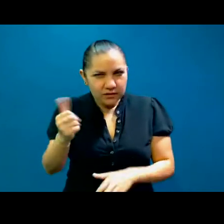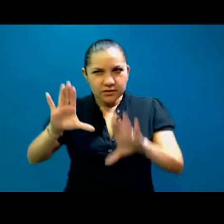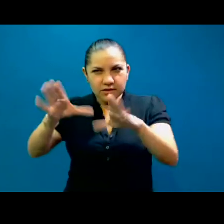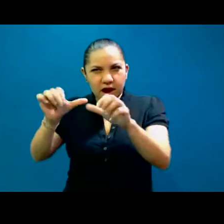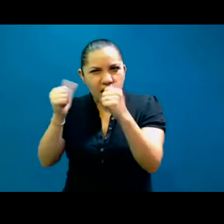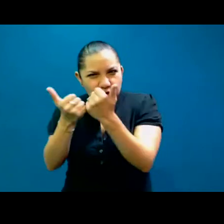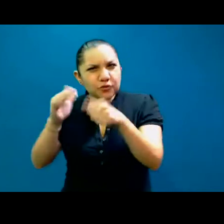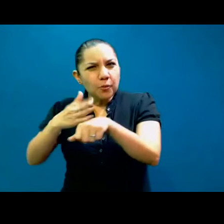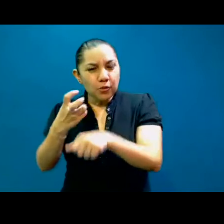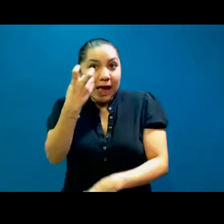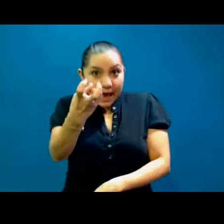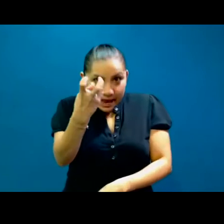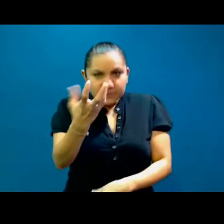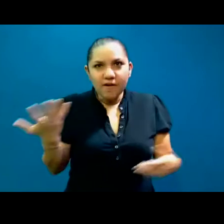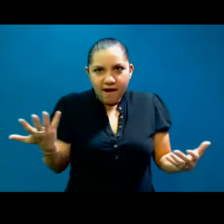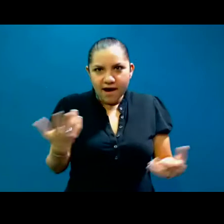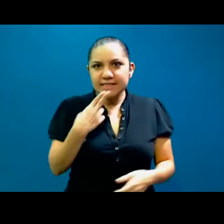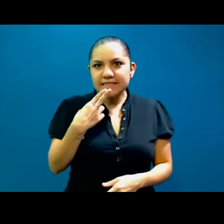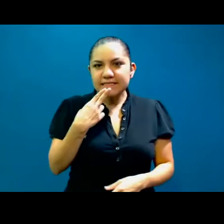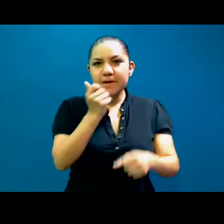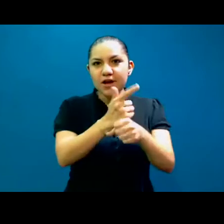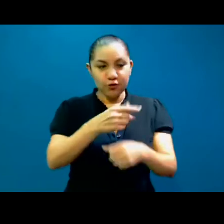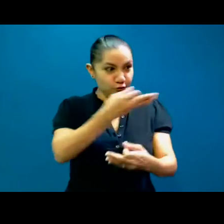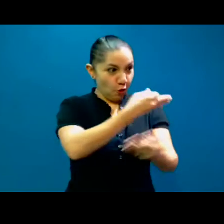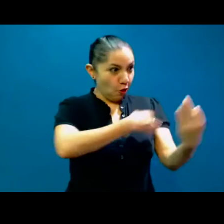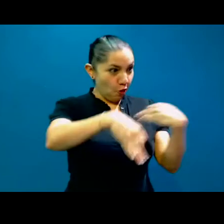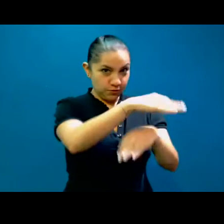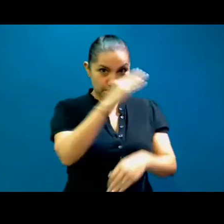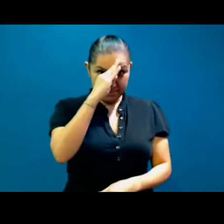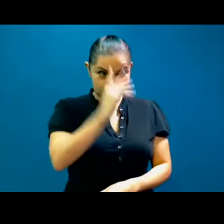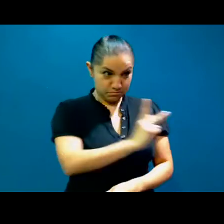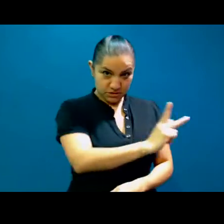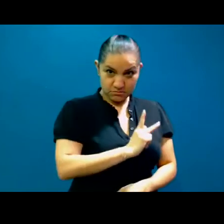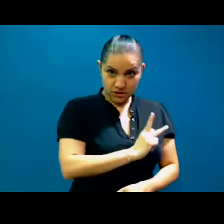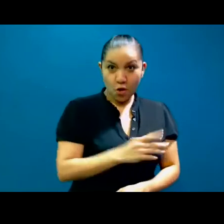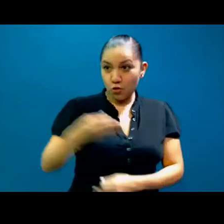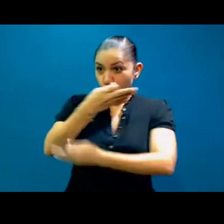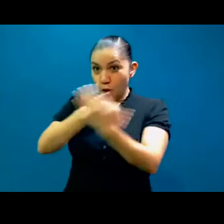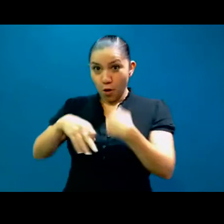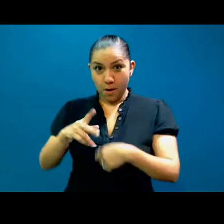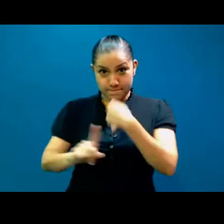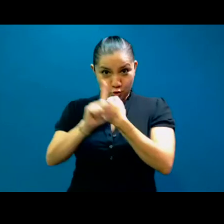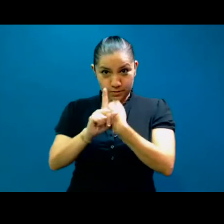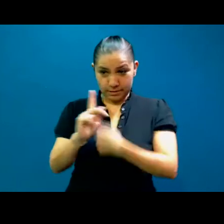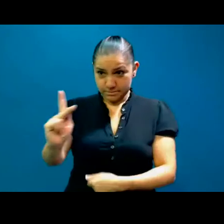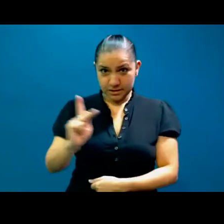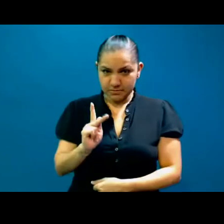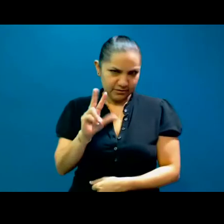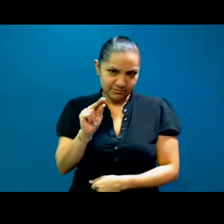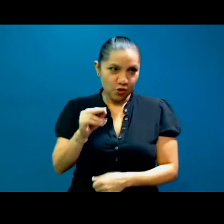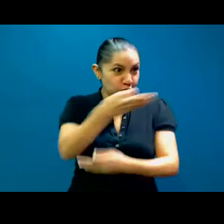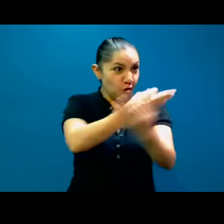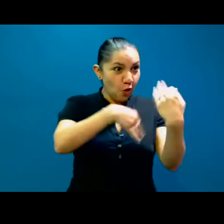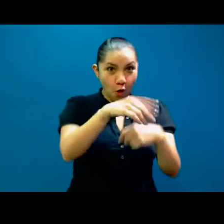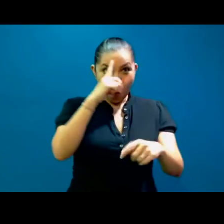que no todo el mundo piensa como uno, ni tiene los mismos problemas, ni tiene los mismos objetivos, pero eso no significa que no estemos todos